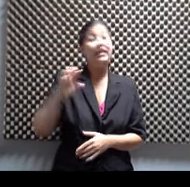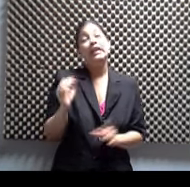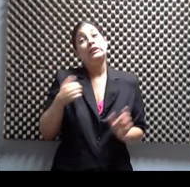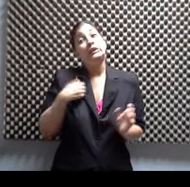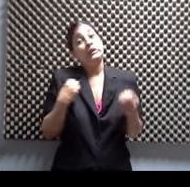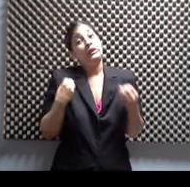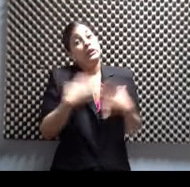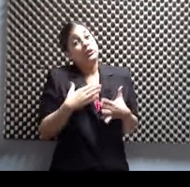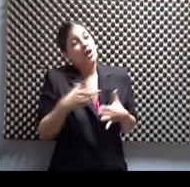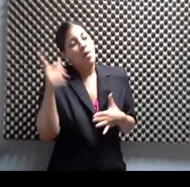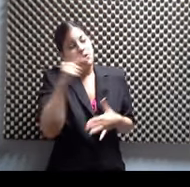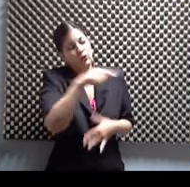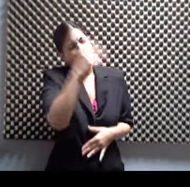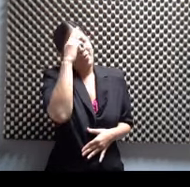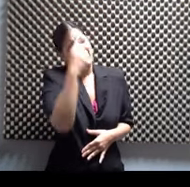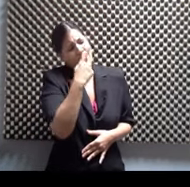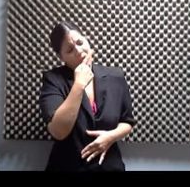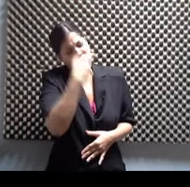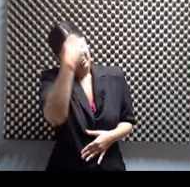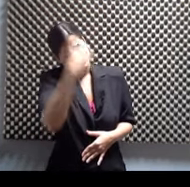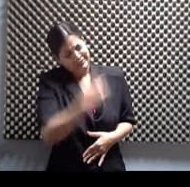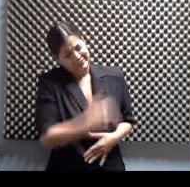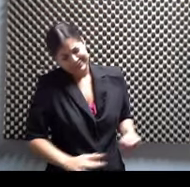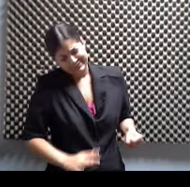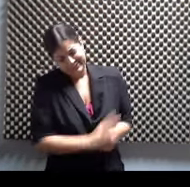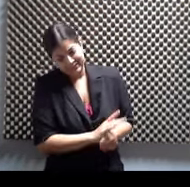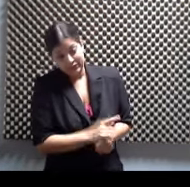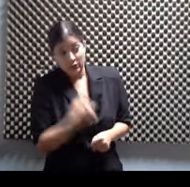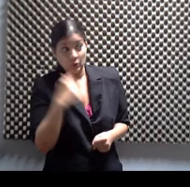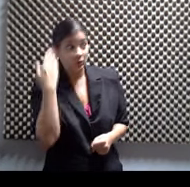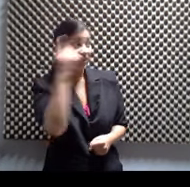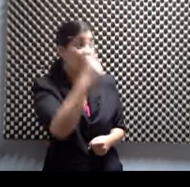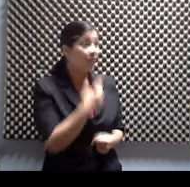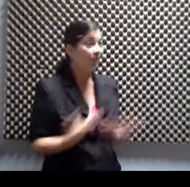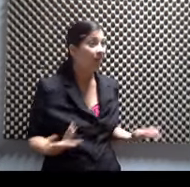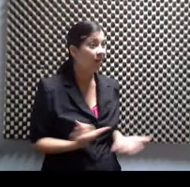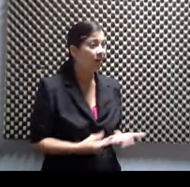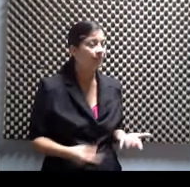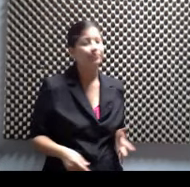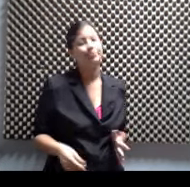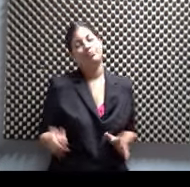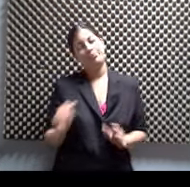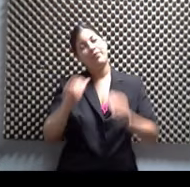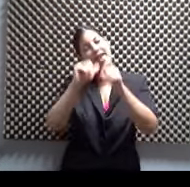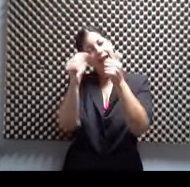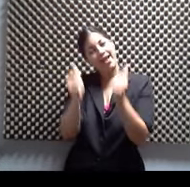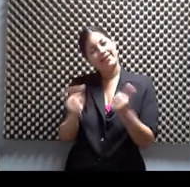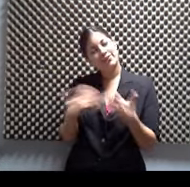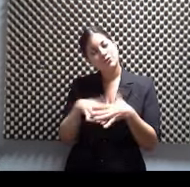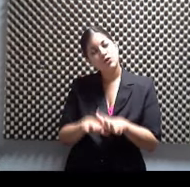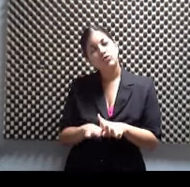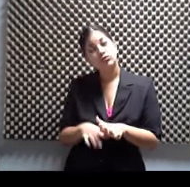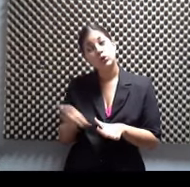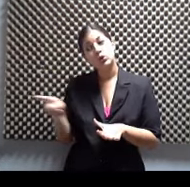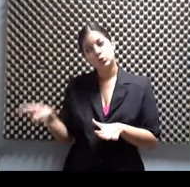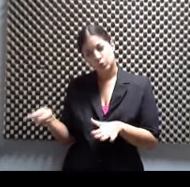preguntar. Pero es que, mirá, estamos en Artefusión, ¿verdad? Y tú te has fusionado como gusto y gana te has dado.